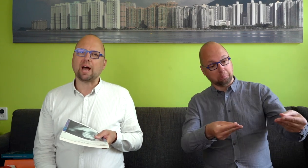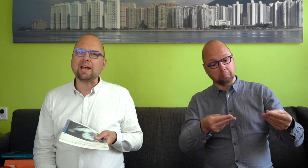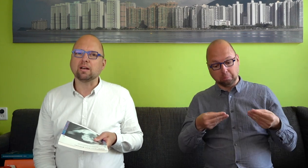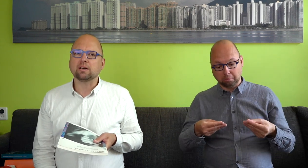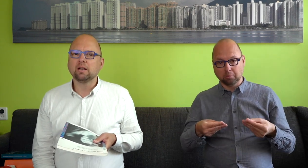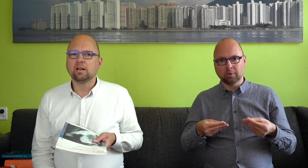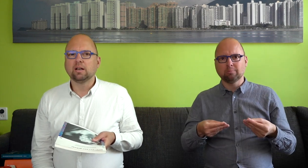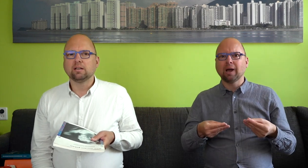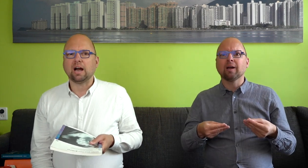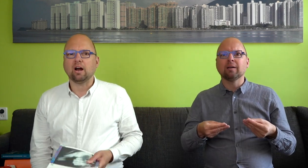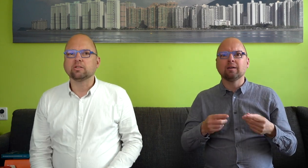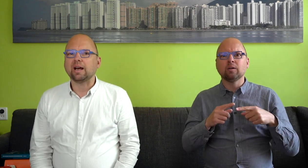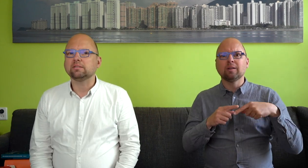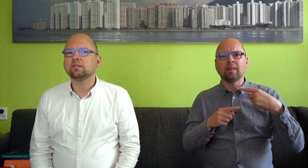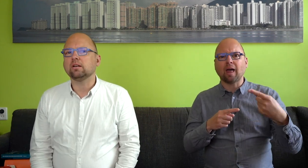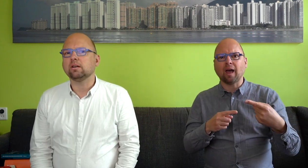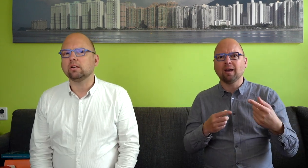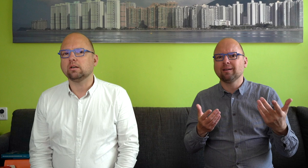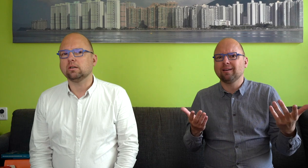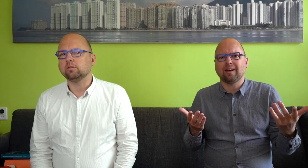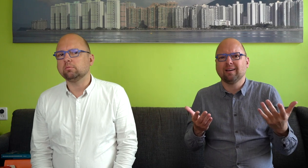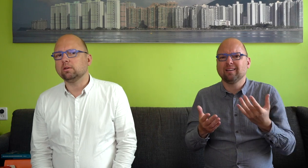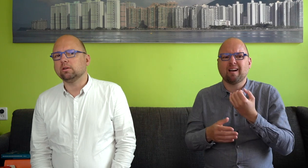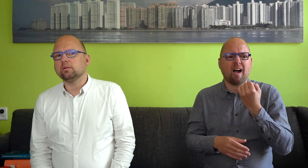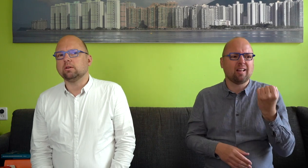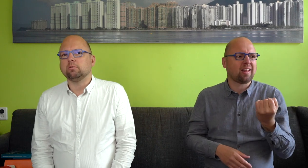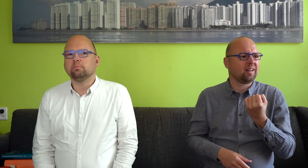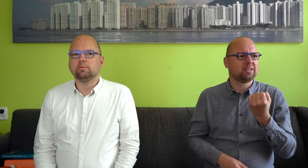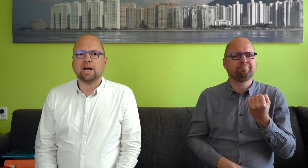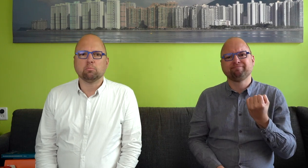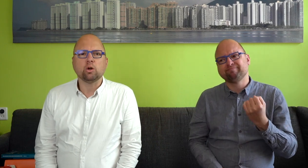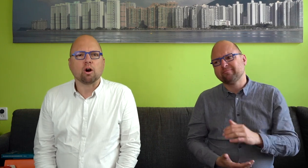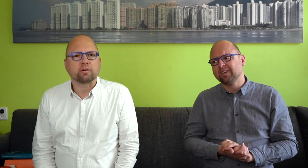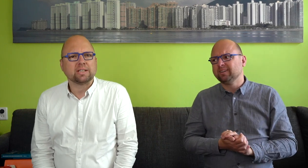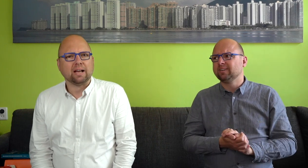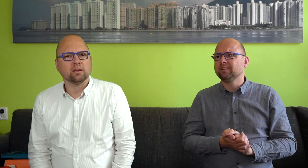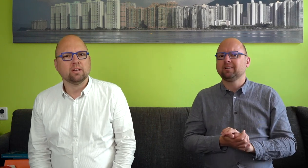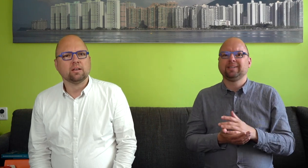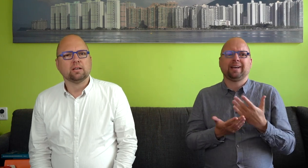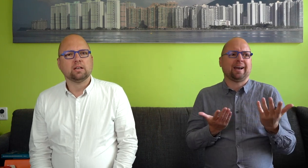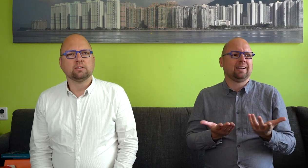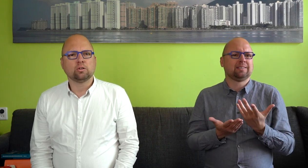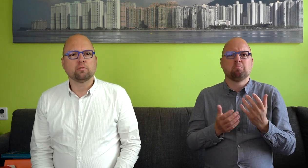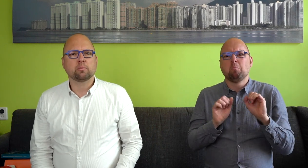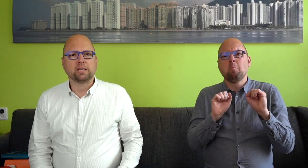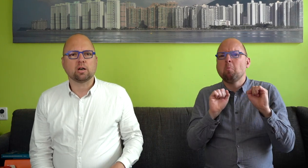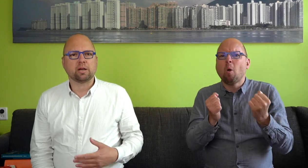eigenlijk daar altijd moeilijk over gedaan. De dove gemeenschap heeft